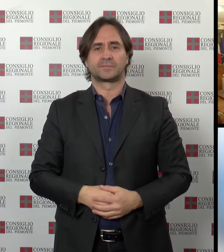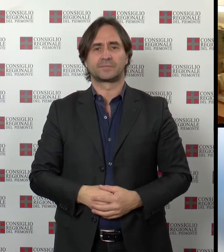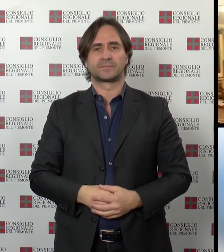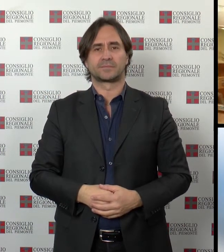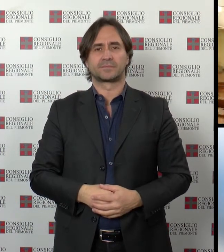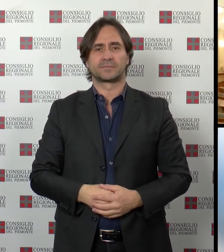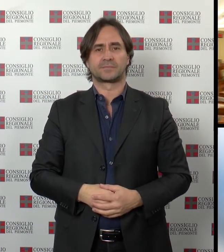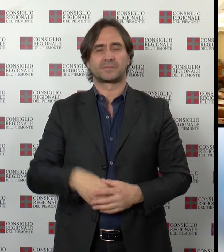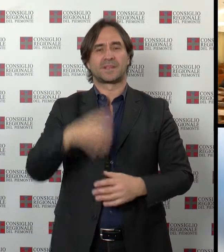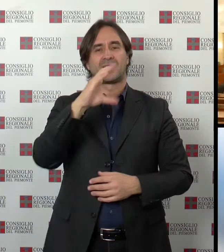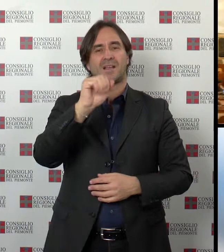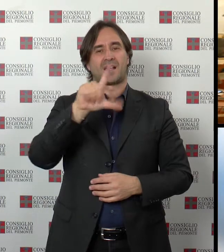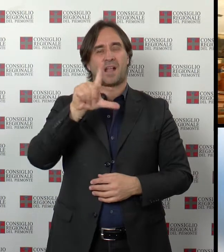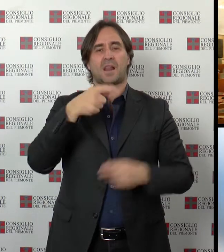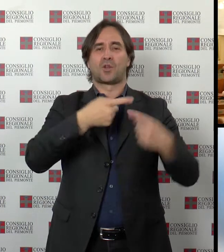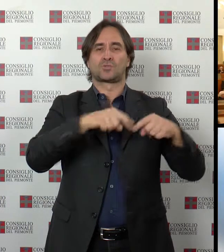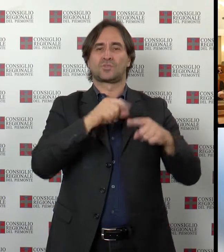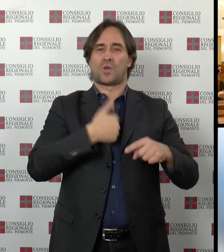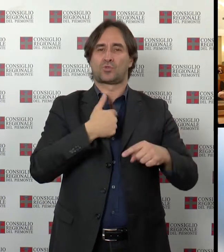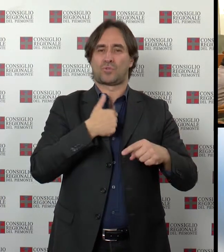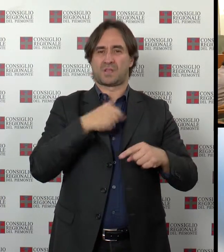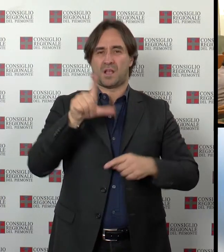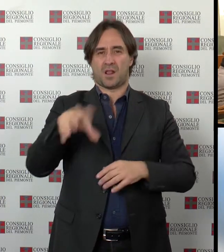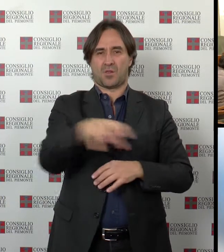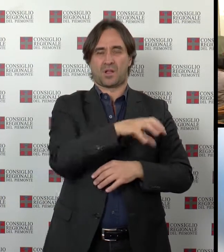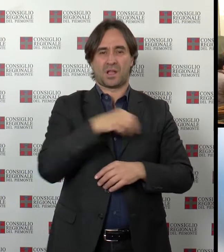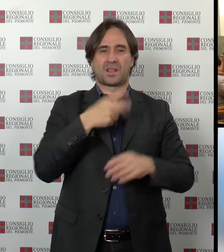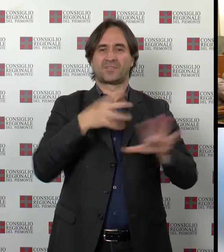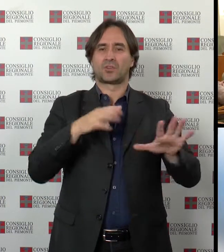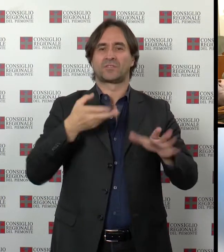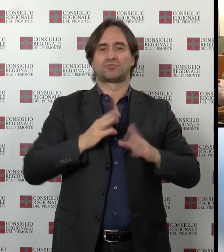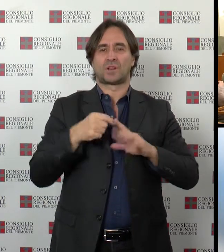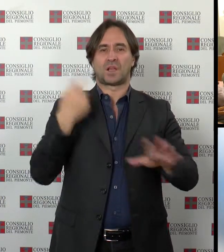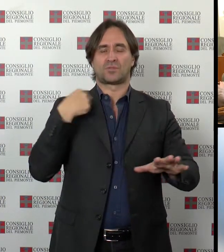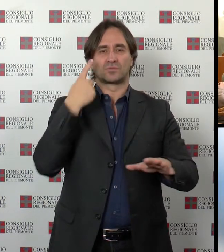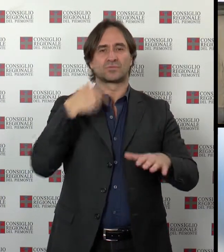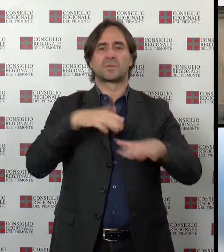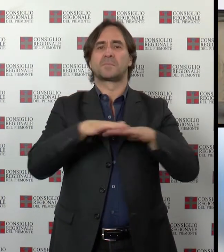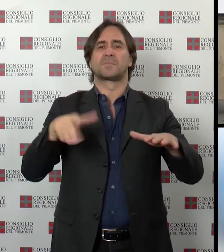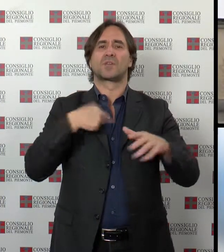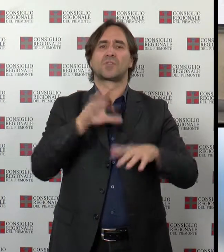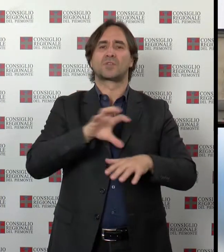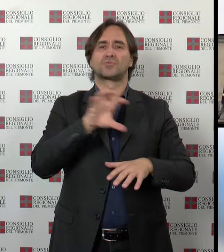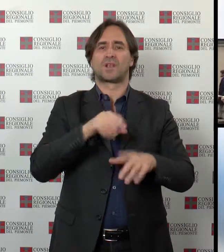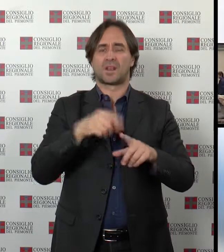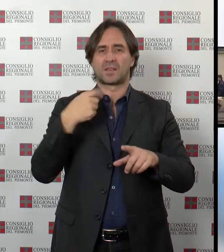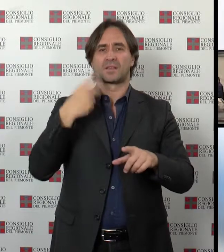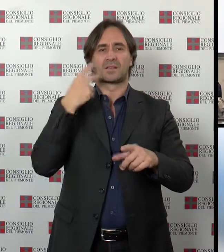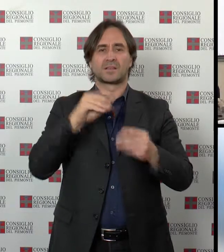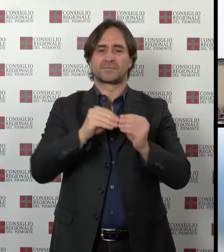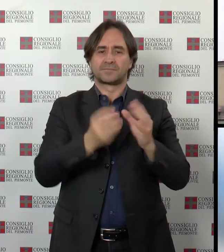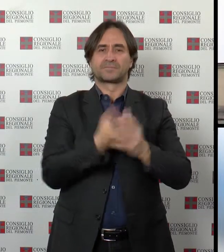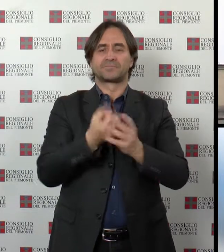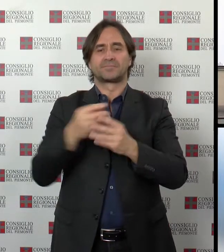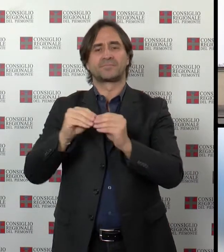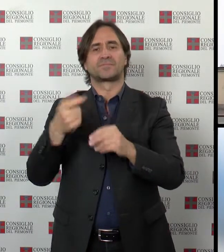Il CAL, Consiglio delle Autonomie Locali, il 29 gennaio ha esaminato il piano regionale di coordinamento per la realizzazione di